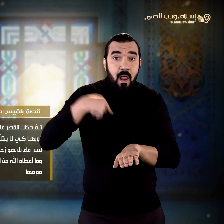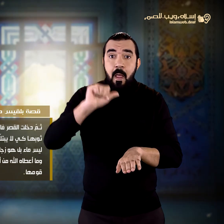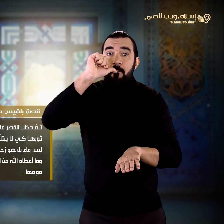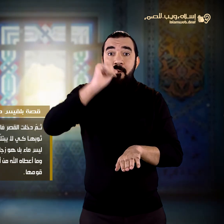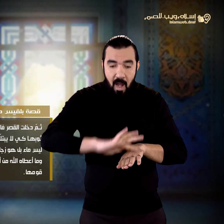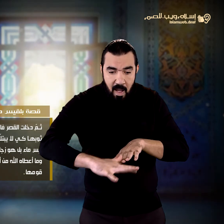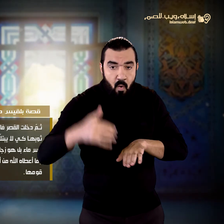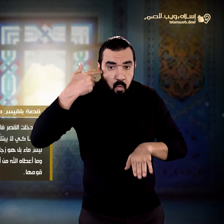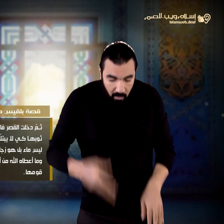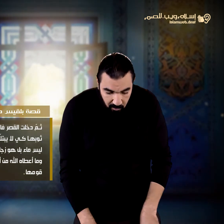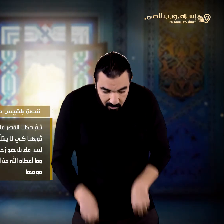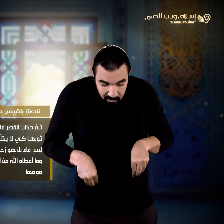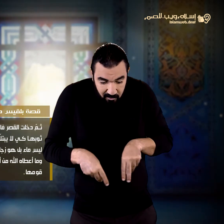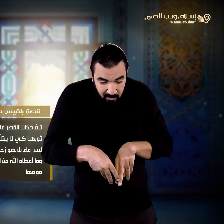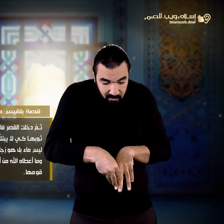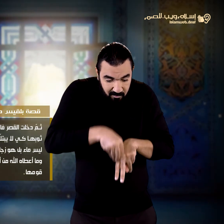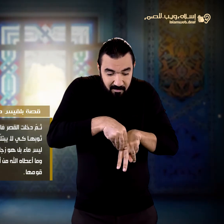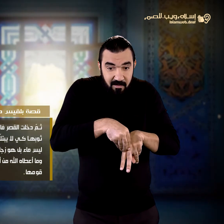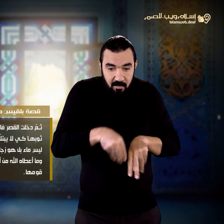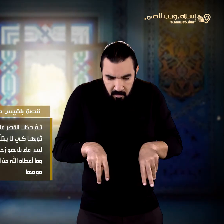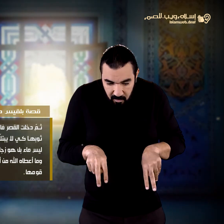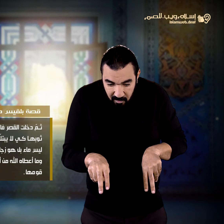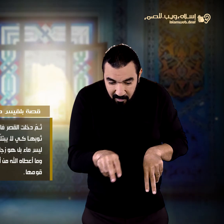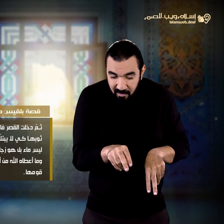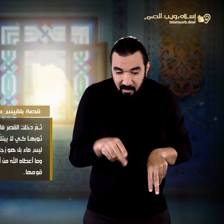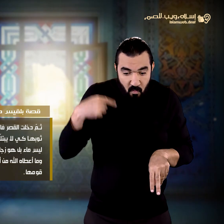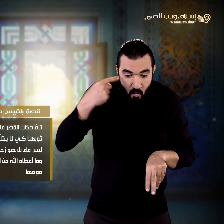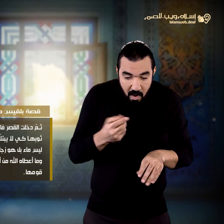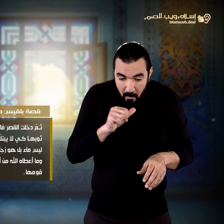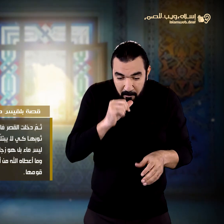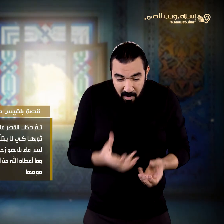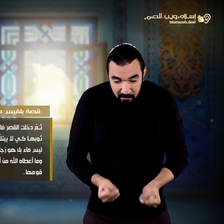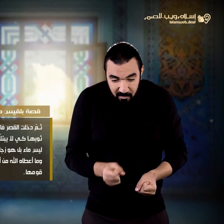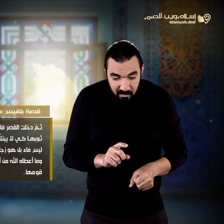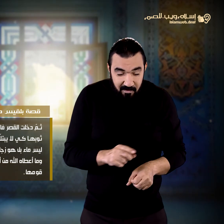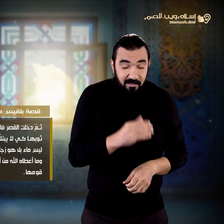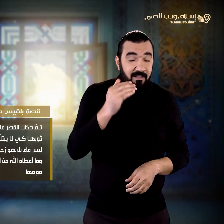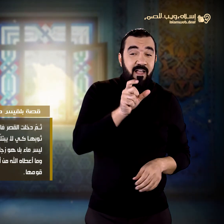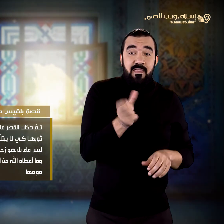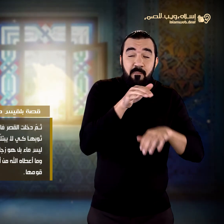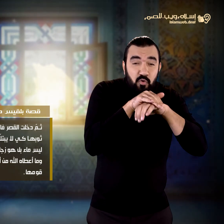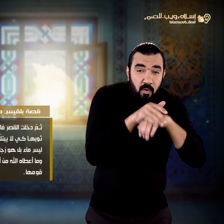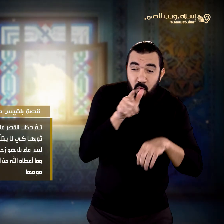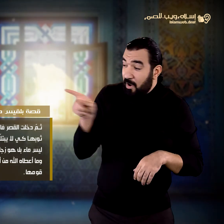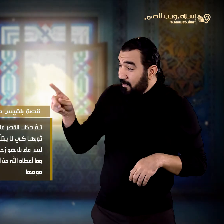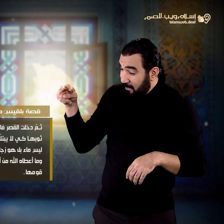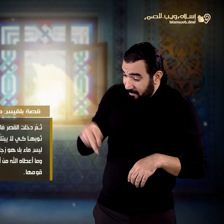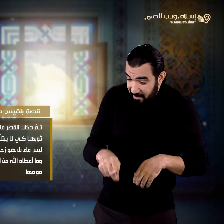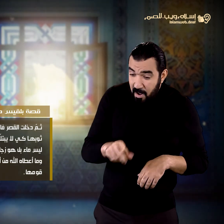ثوبها كي لا يبتل فأخبرها سليمان عليه السلام أن ما تراه ليس